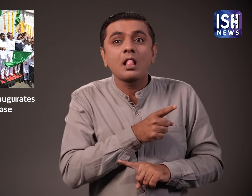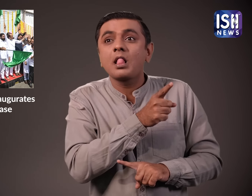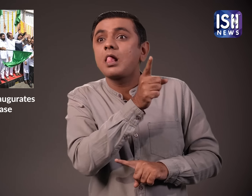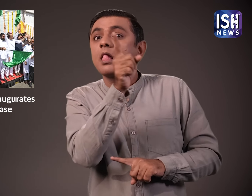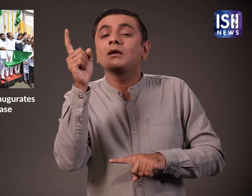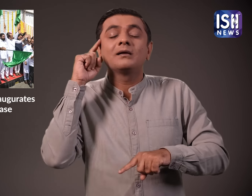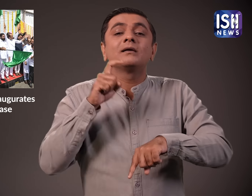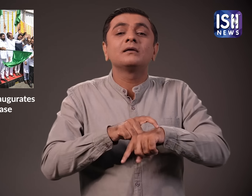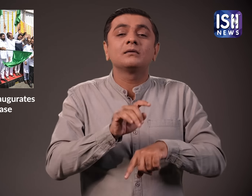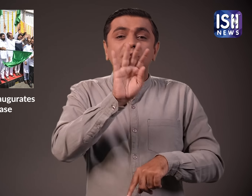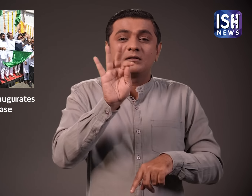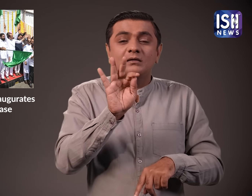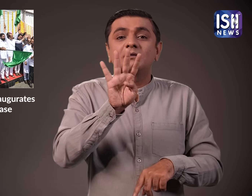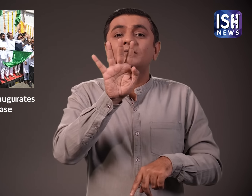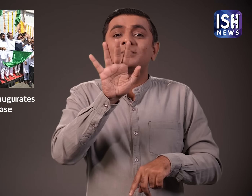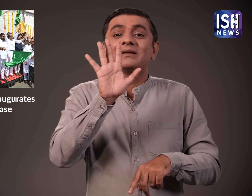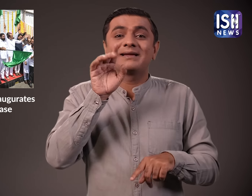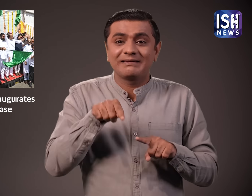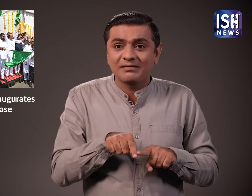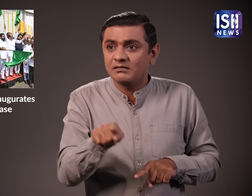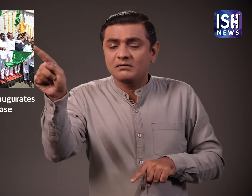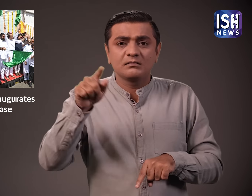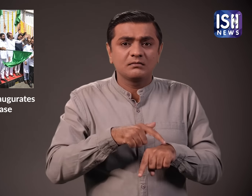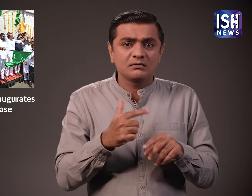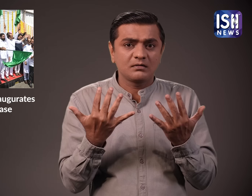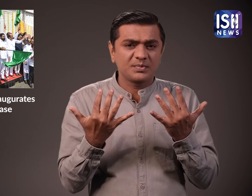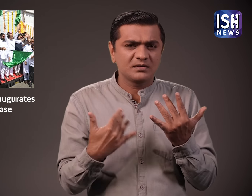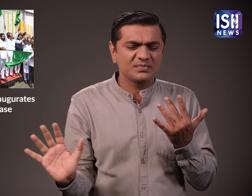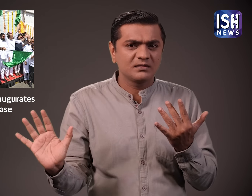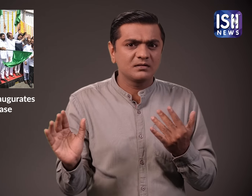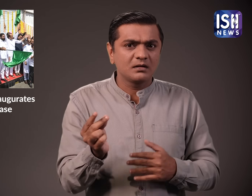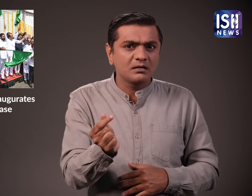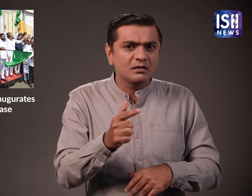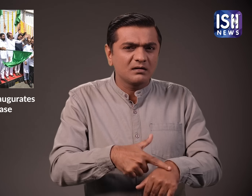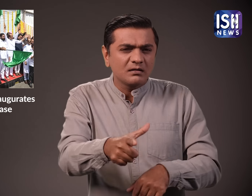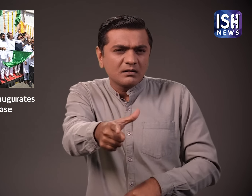मरीन ड्राइफ के बीच यात्रा का समय 40.75 मिनिट से घट कर 10 मिनिट हो जाएगा